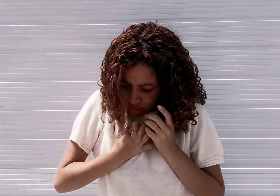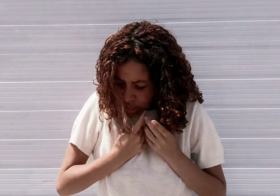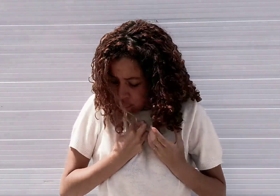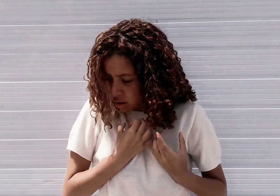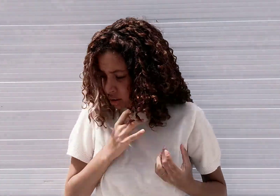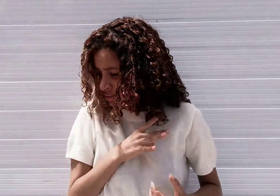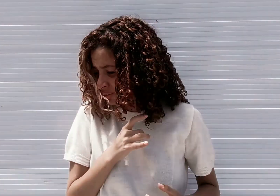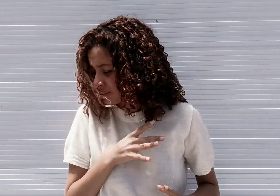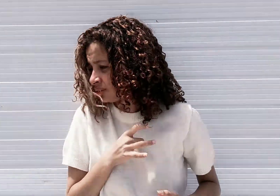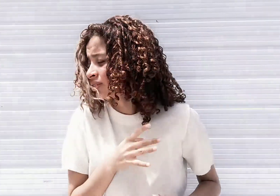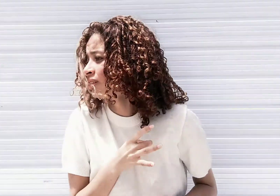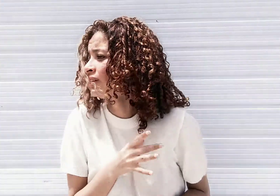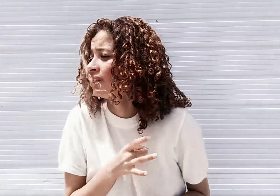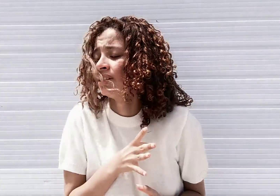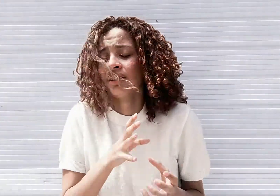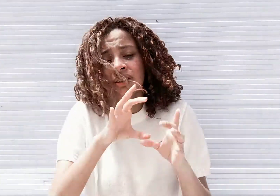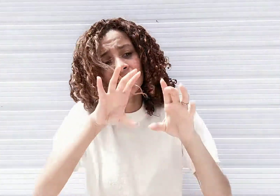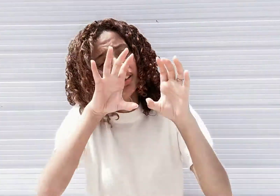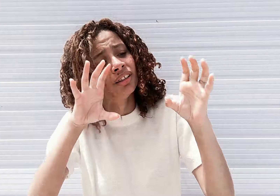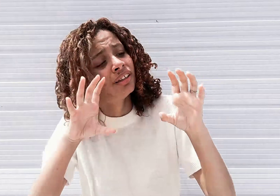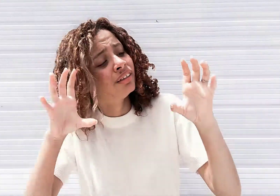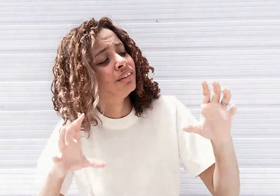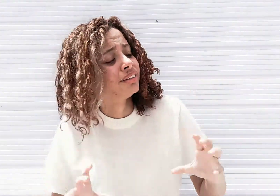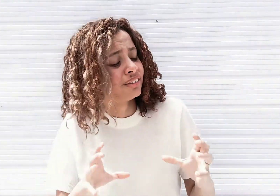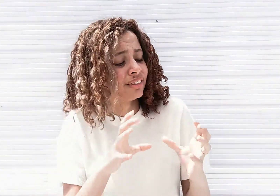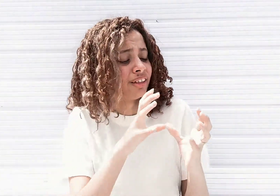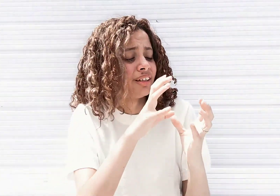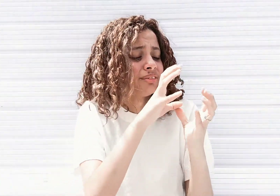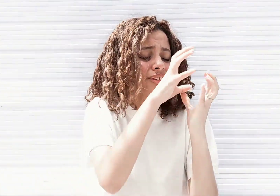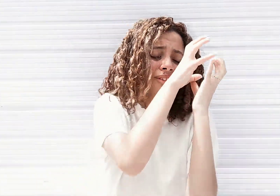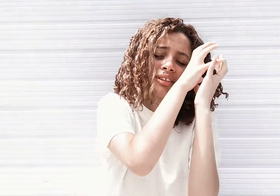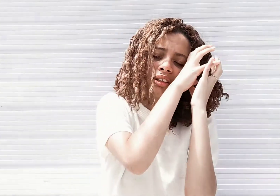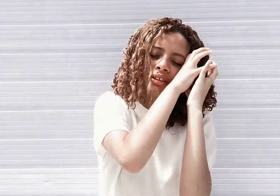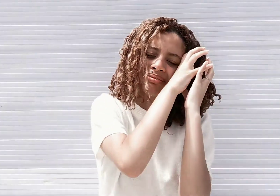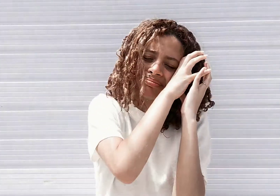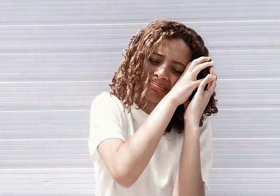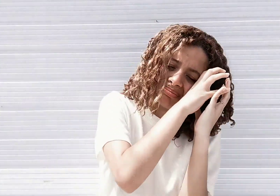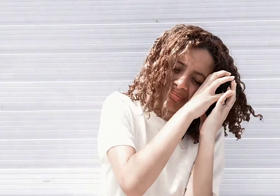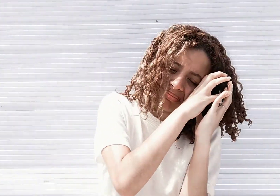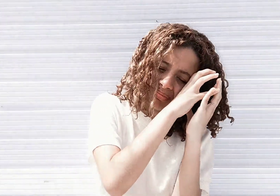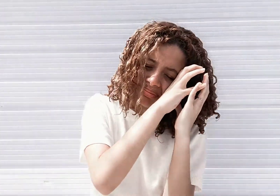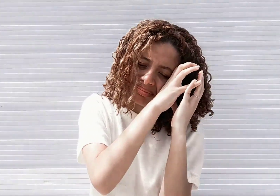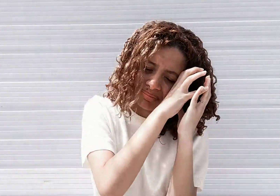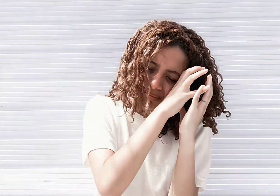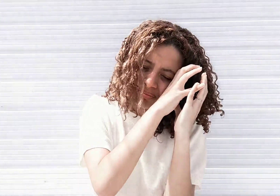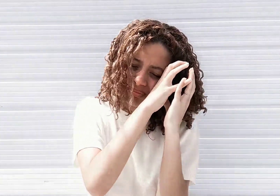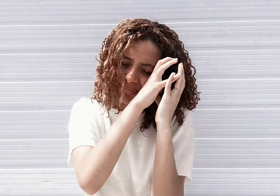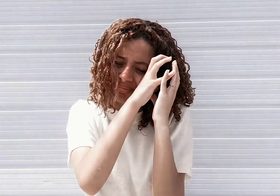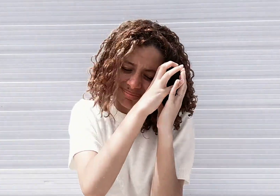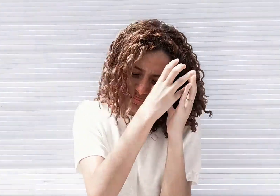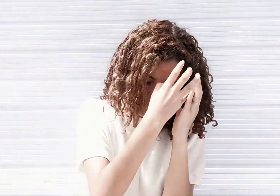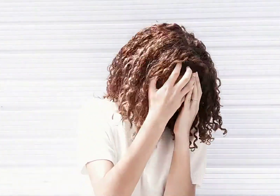Até parece que meus travesseiros pesam uma